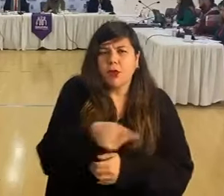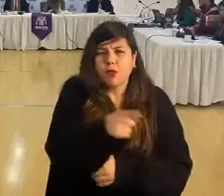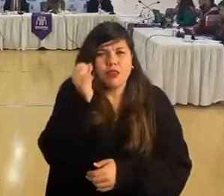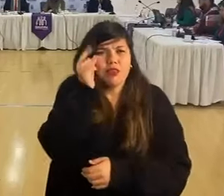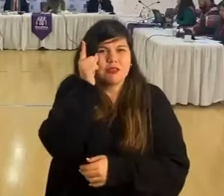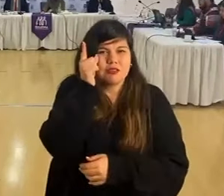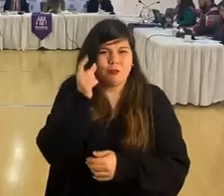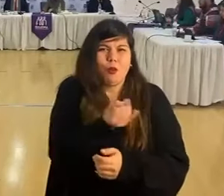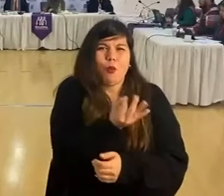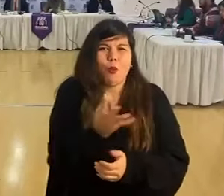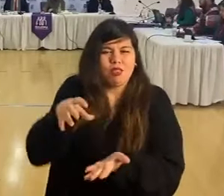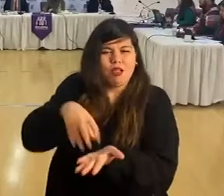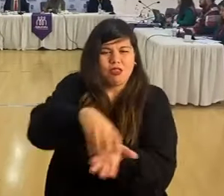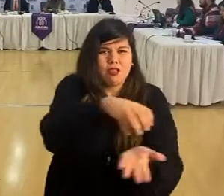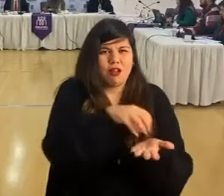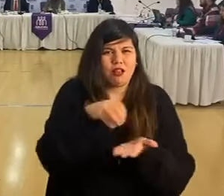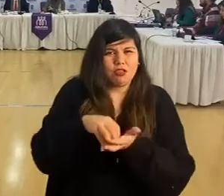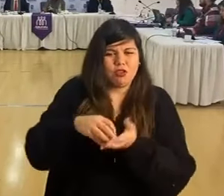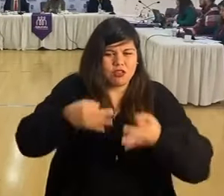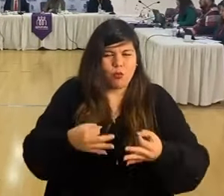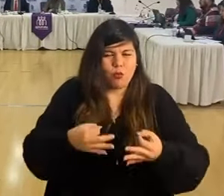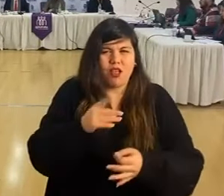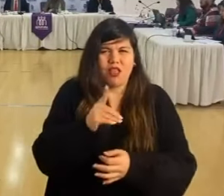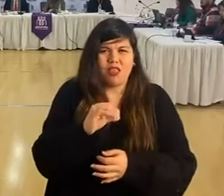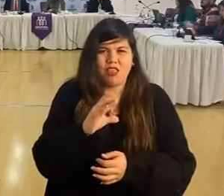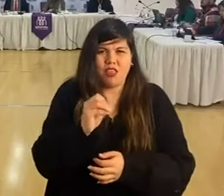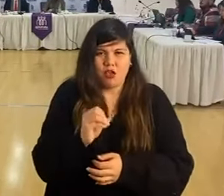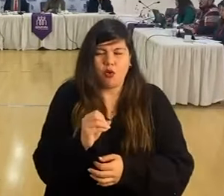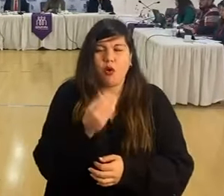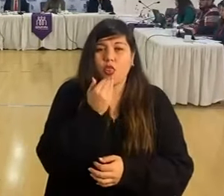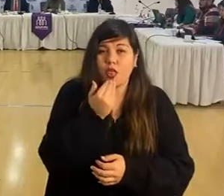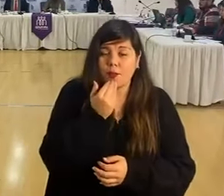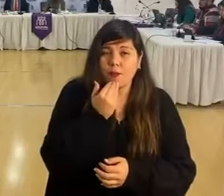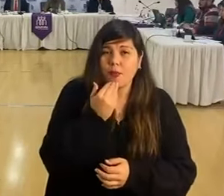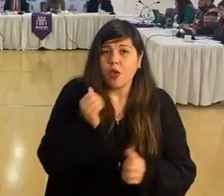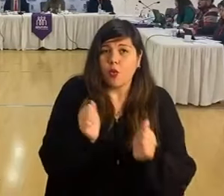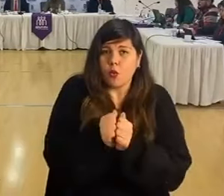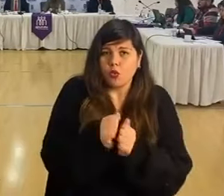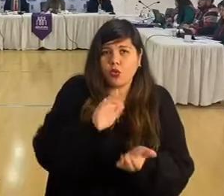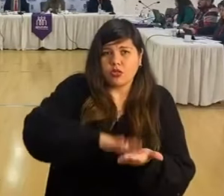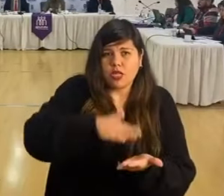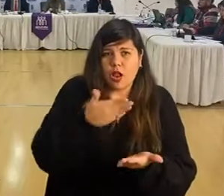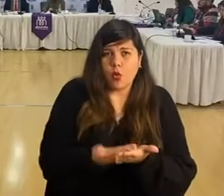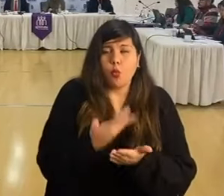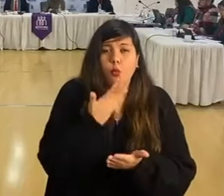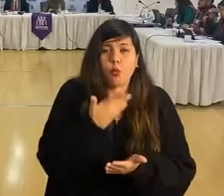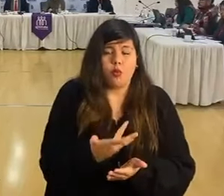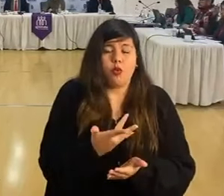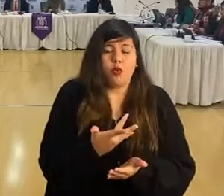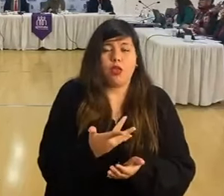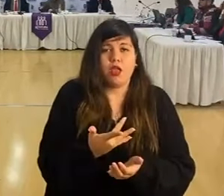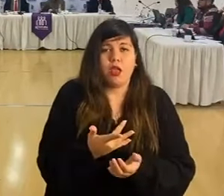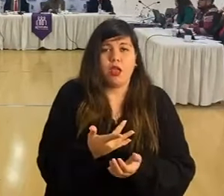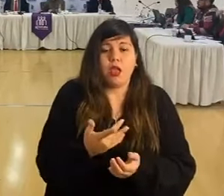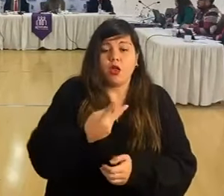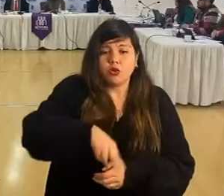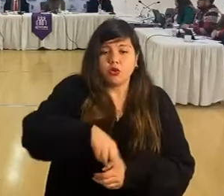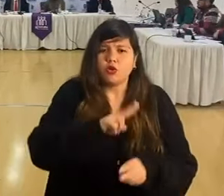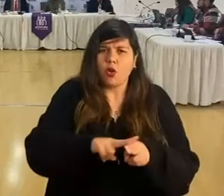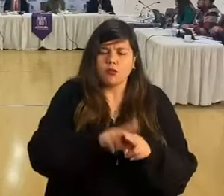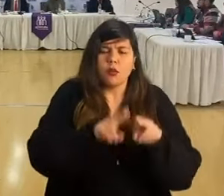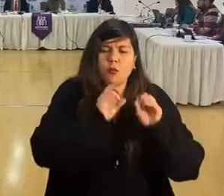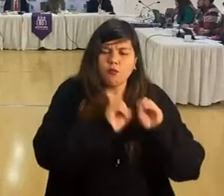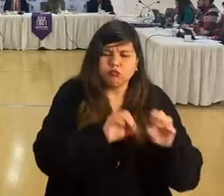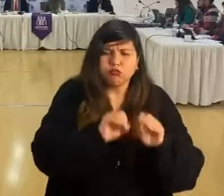con territoriales tanto de seguridad, DITECO, incluso con salud, porque estamos haciendo hartas